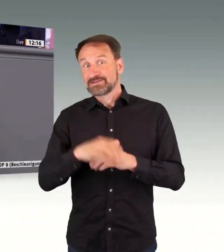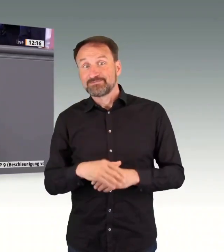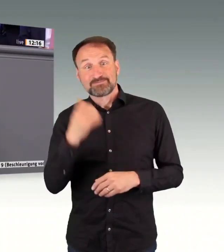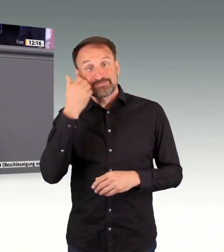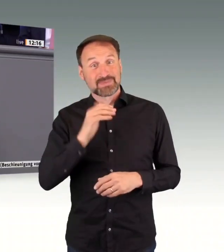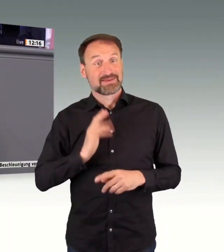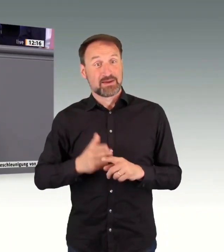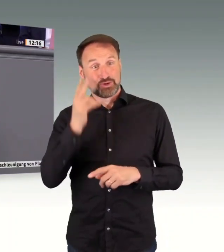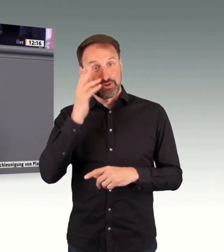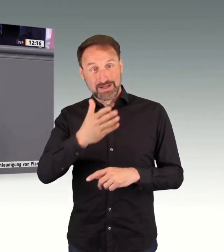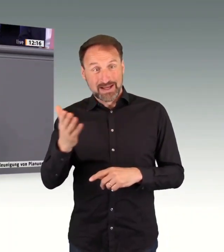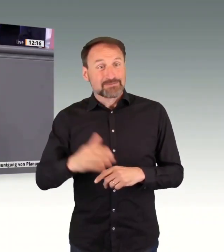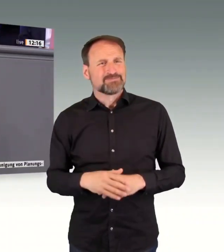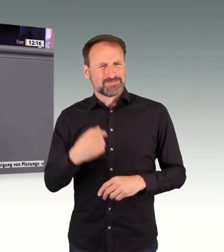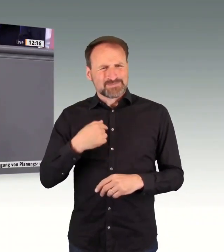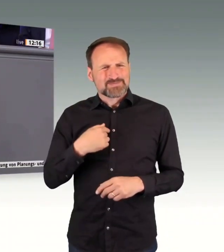Jahr tonnenweise